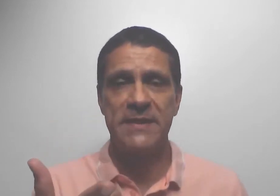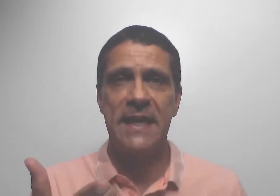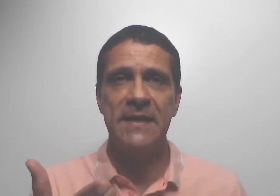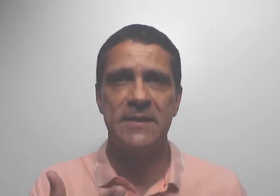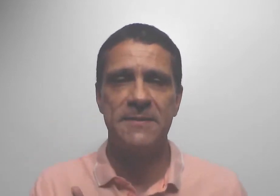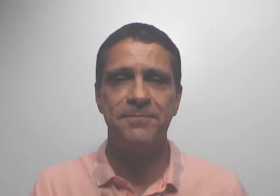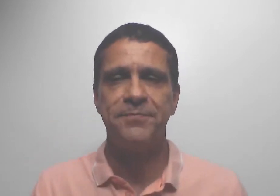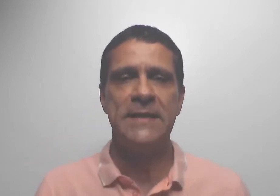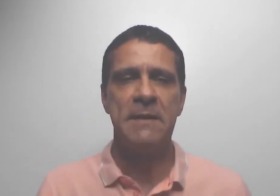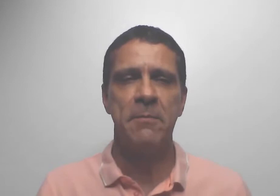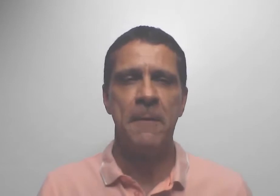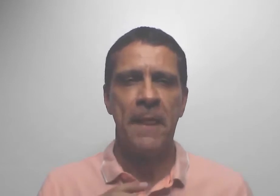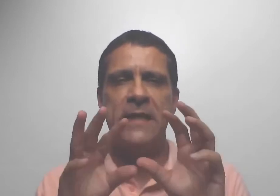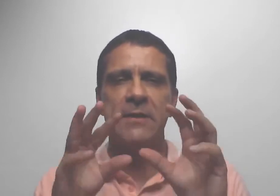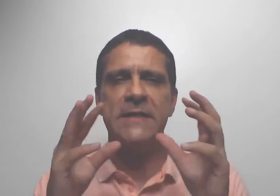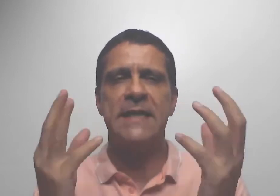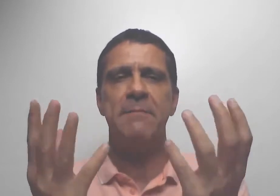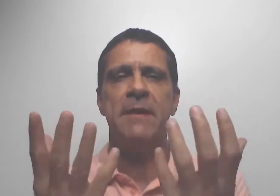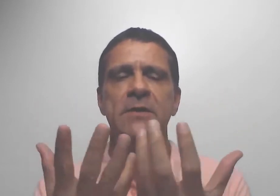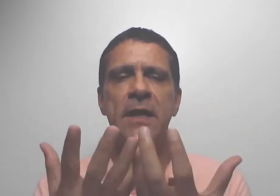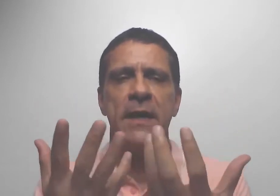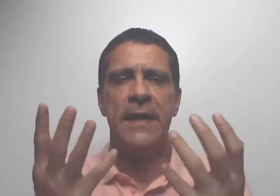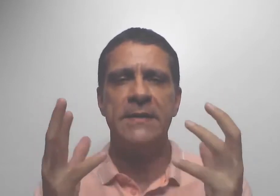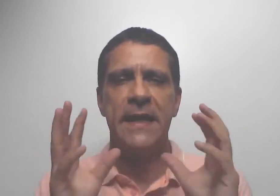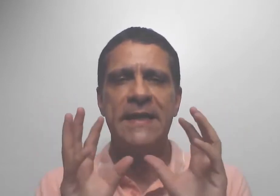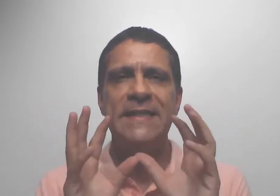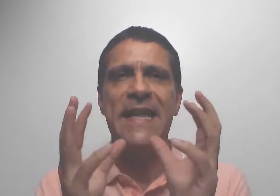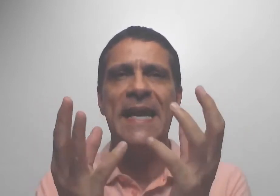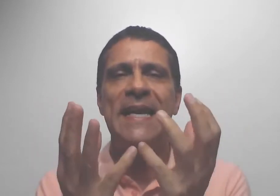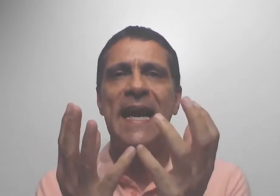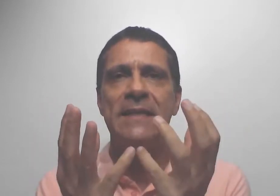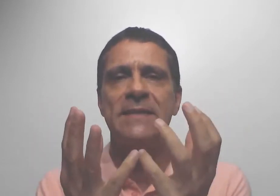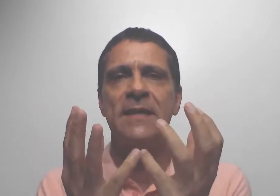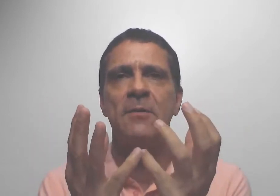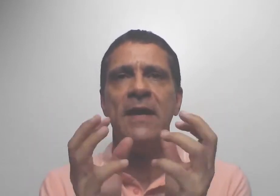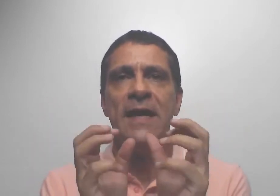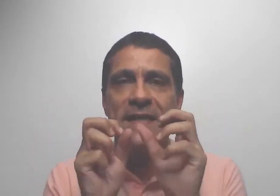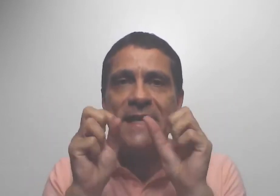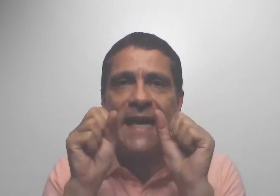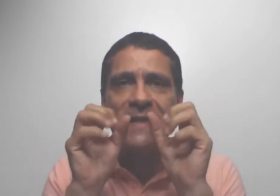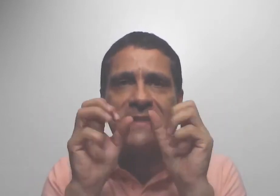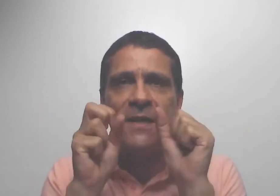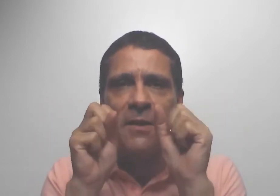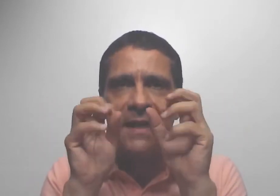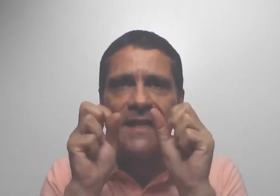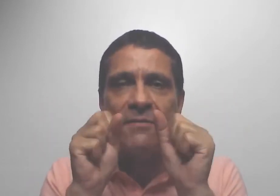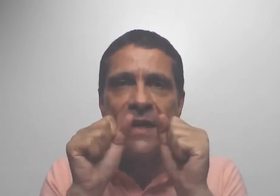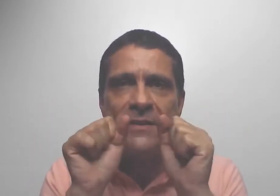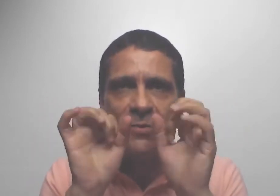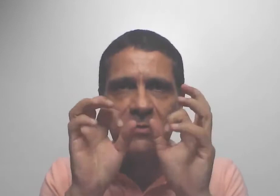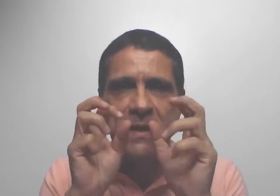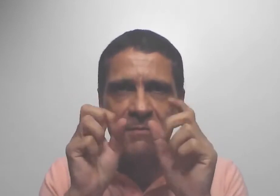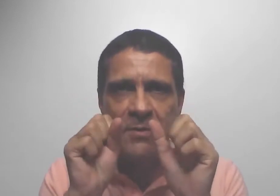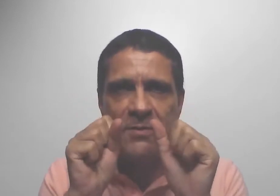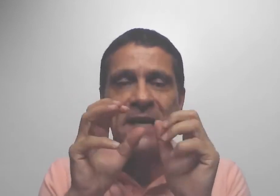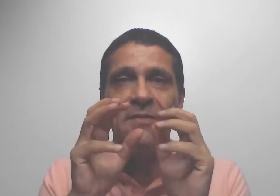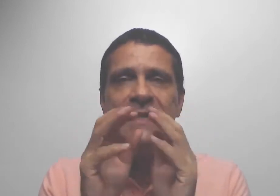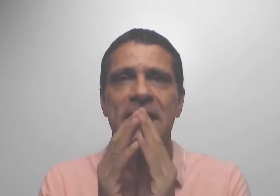pacientes, por exemplo. Fazendo exatamente essa interligação, essa ligação através dos membros, através